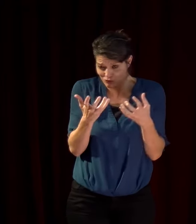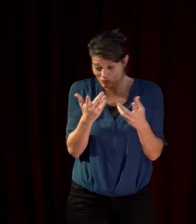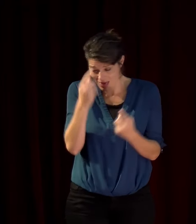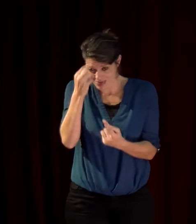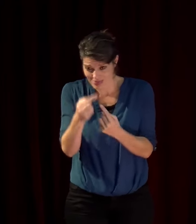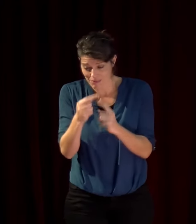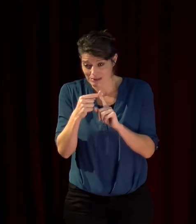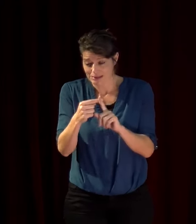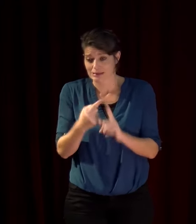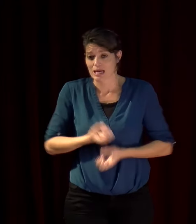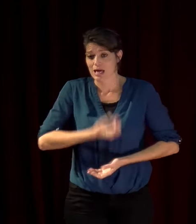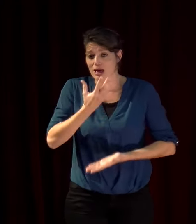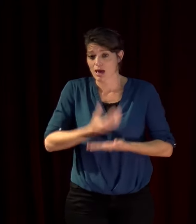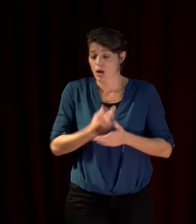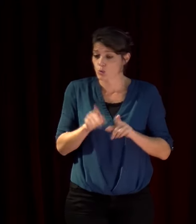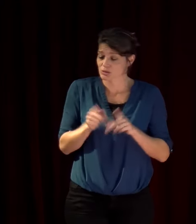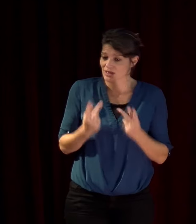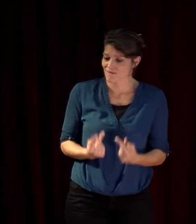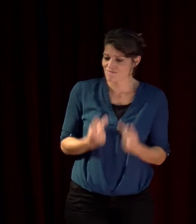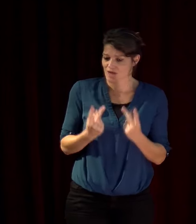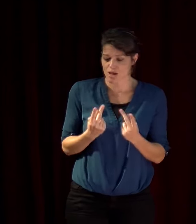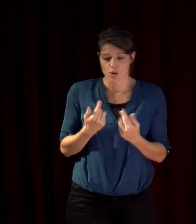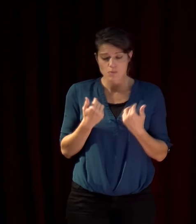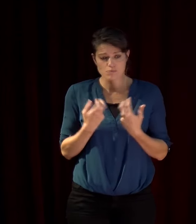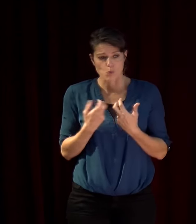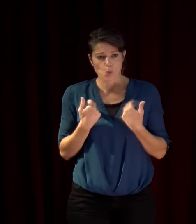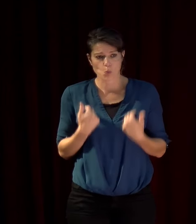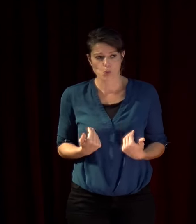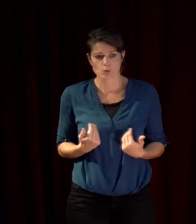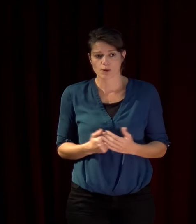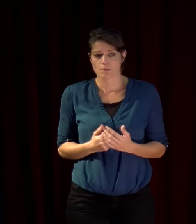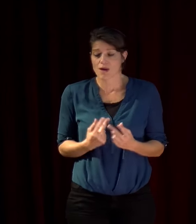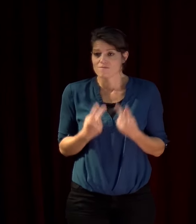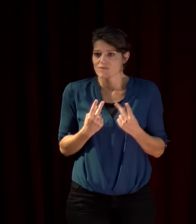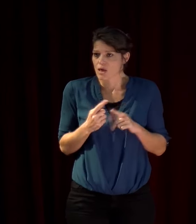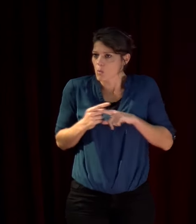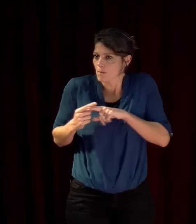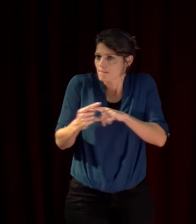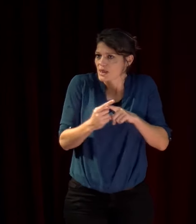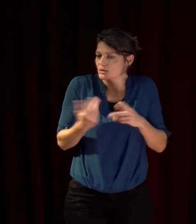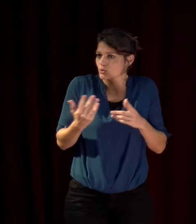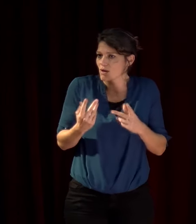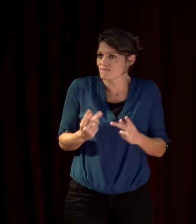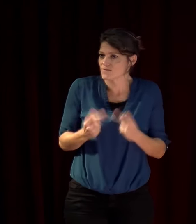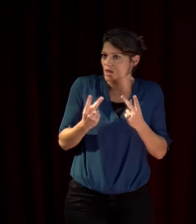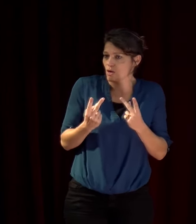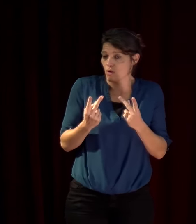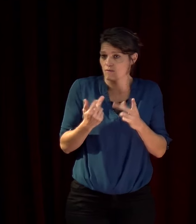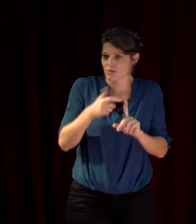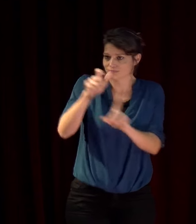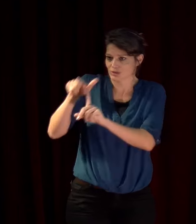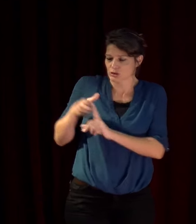valeurs moi je ne suis les valeurs que je partage sont des valeurs avec des artistes